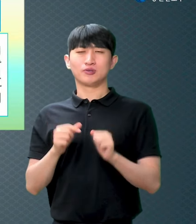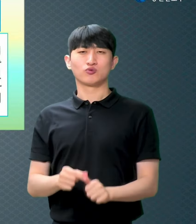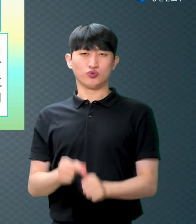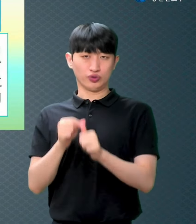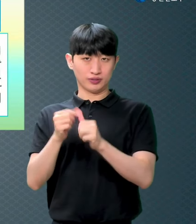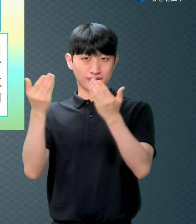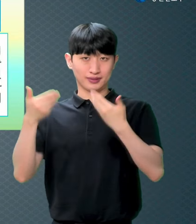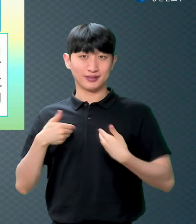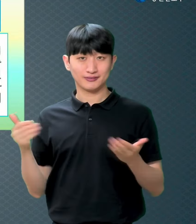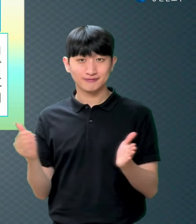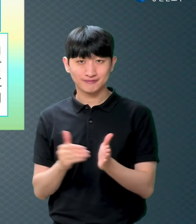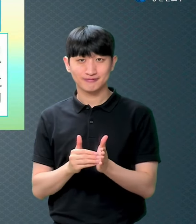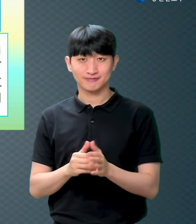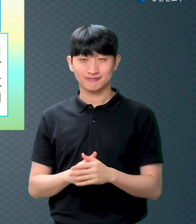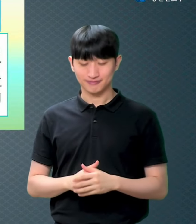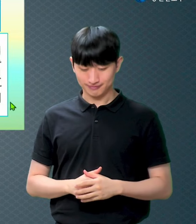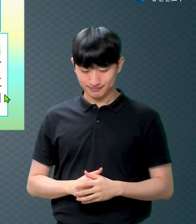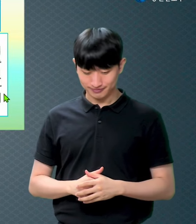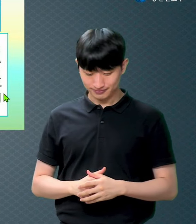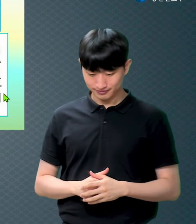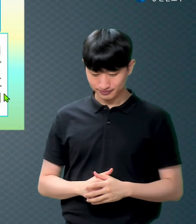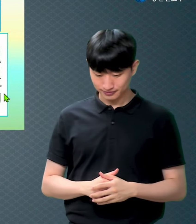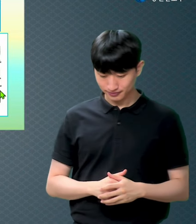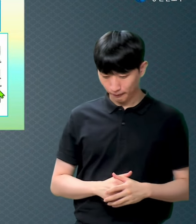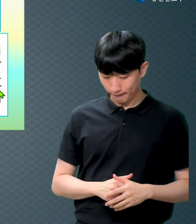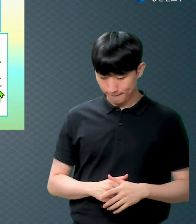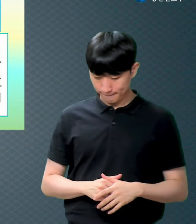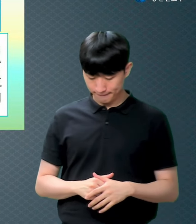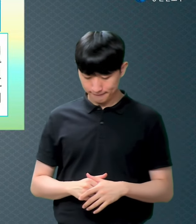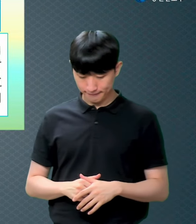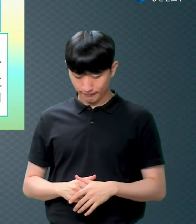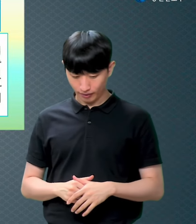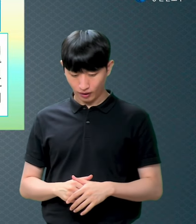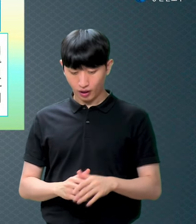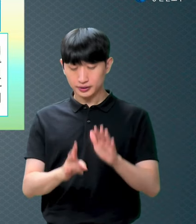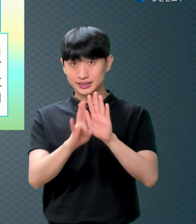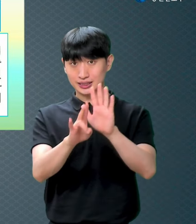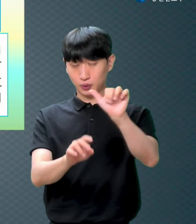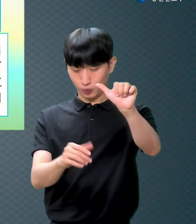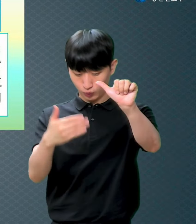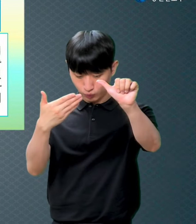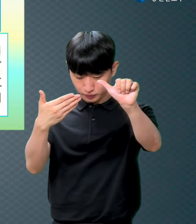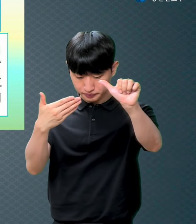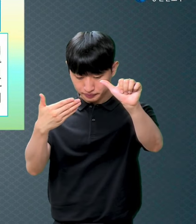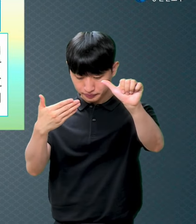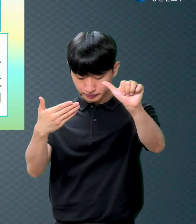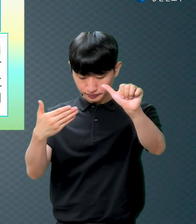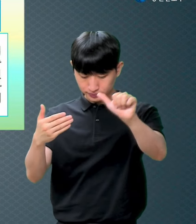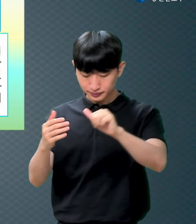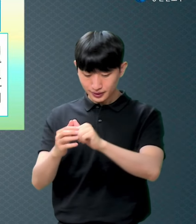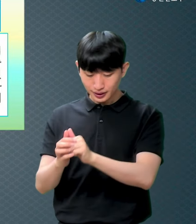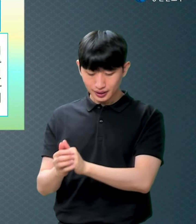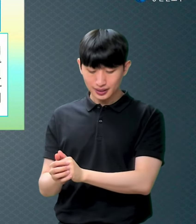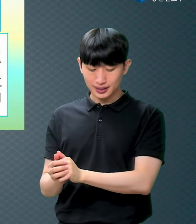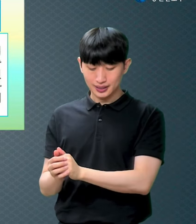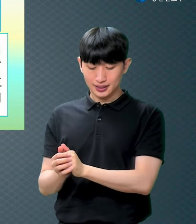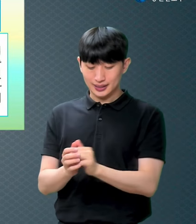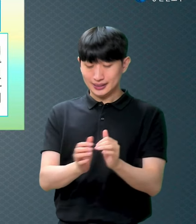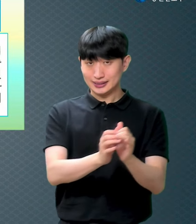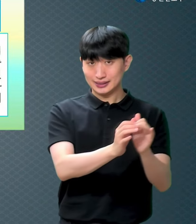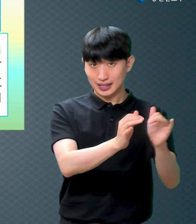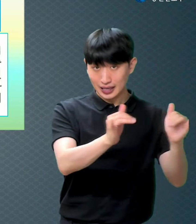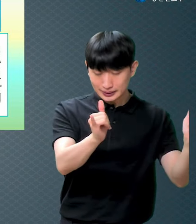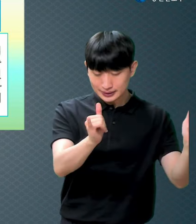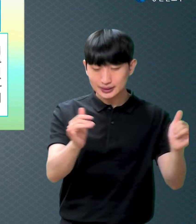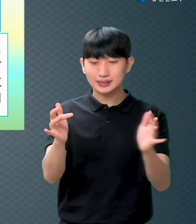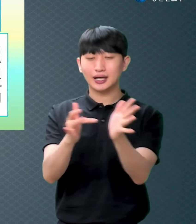5장 9절에도 마지막 부분 사람들을 피로 사서 하나님께 드리시고